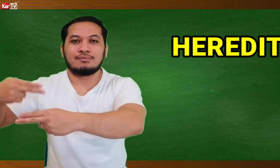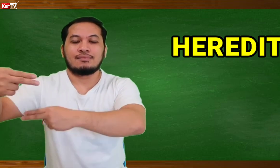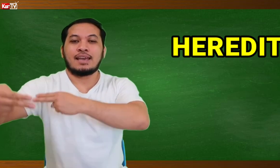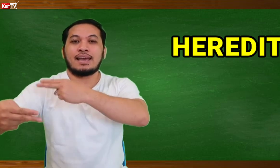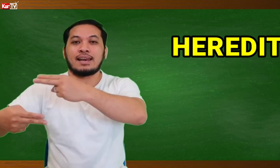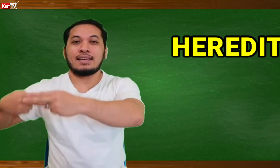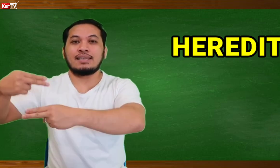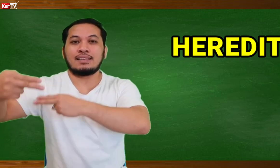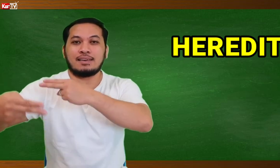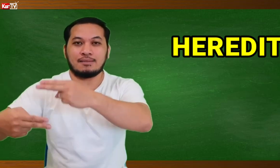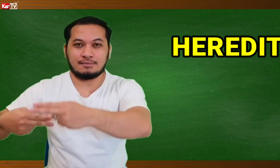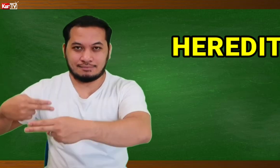HEREDITY.